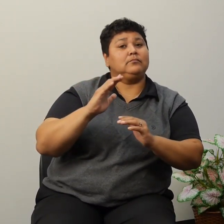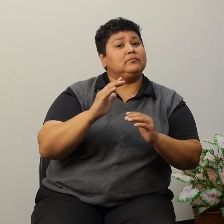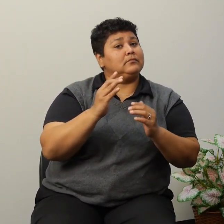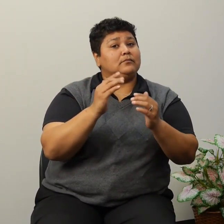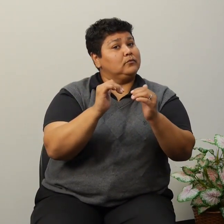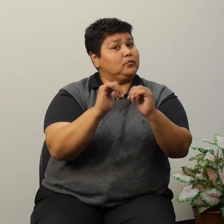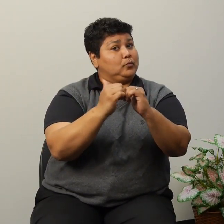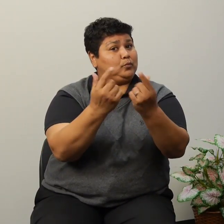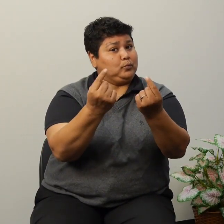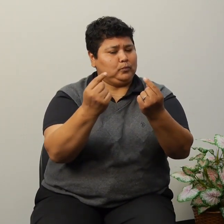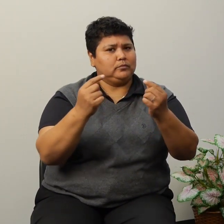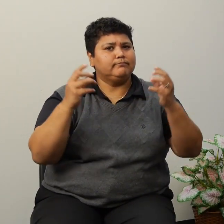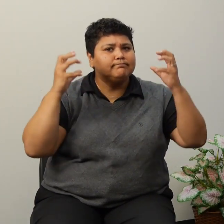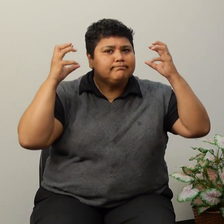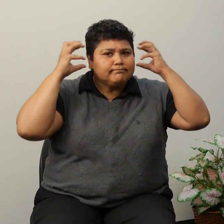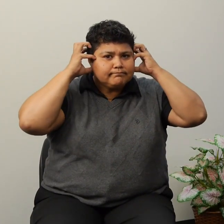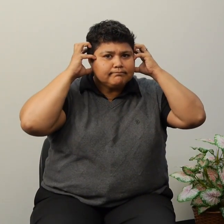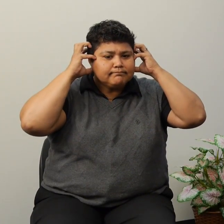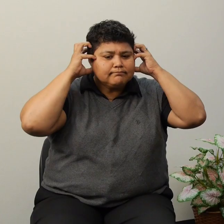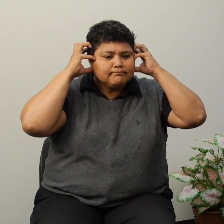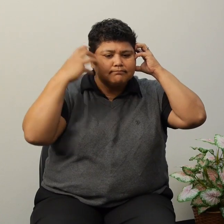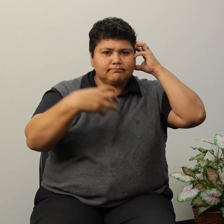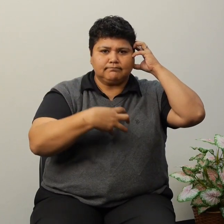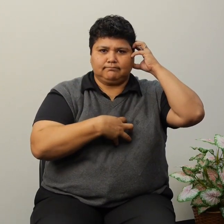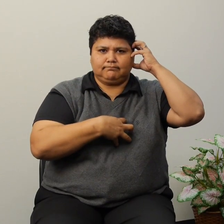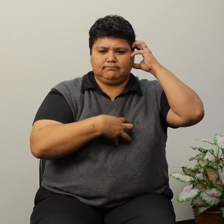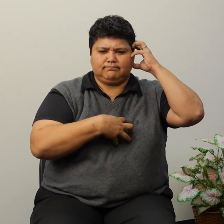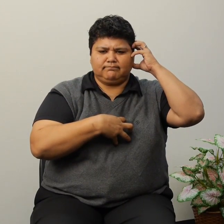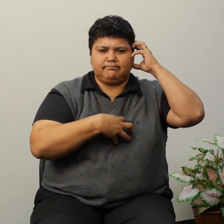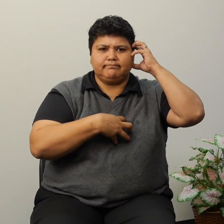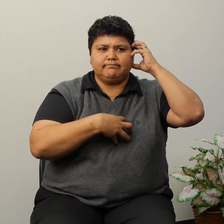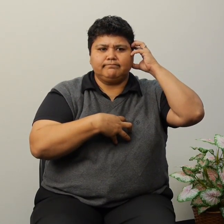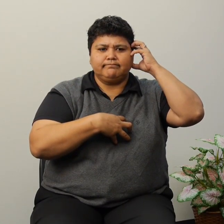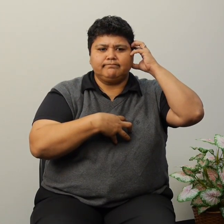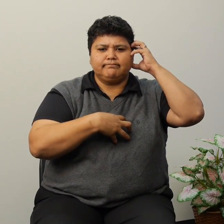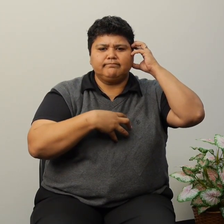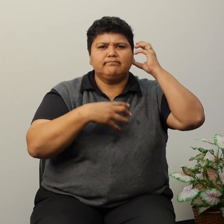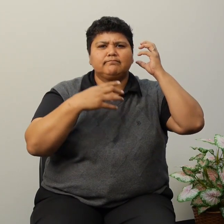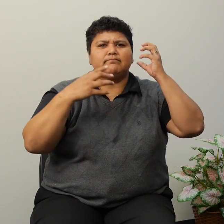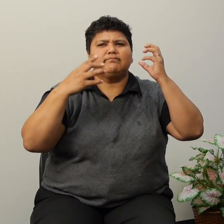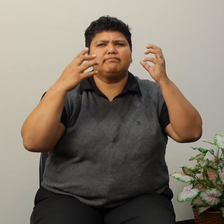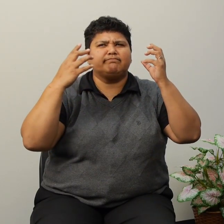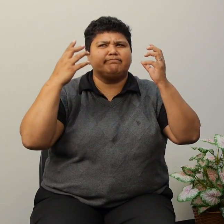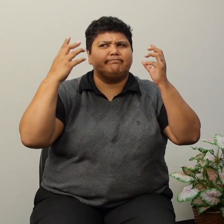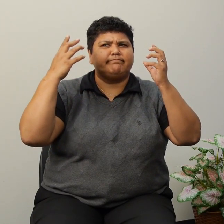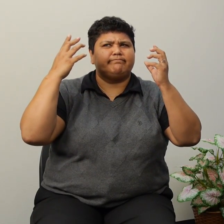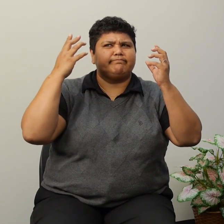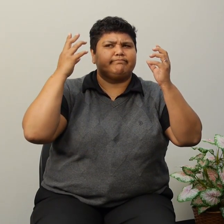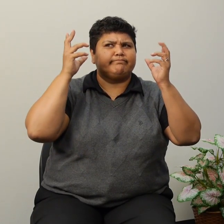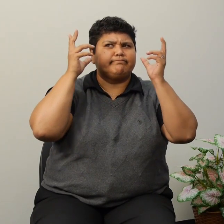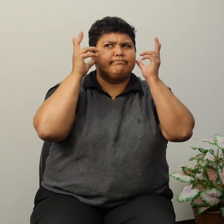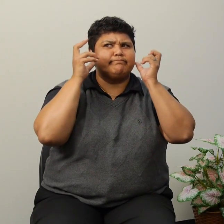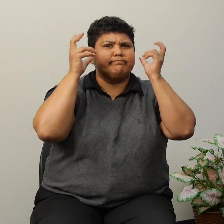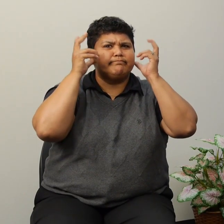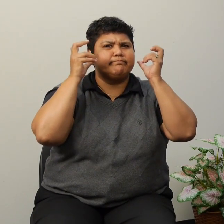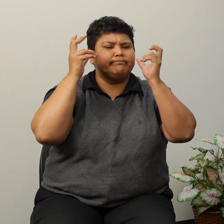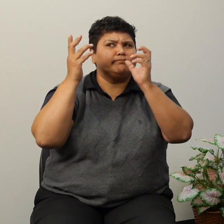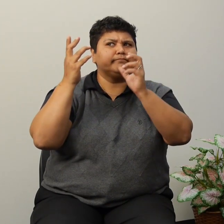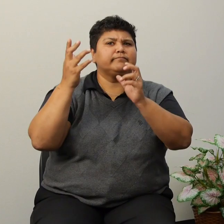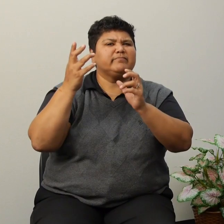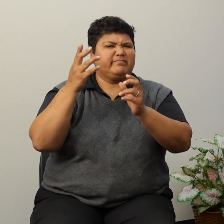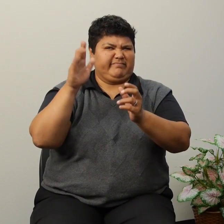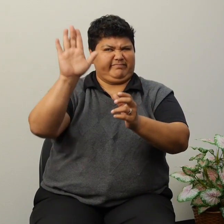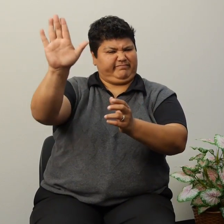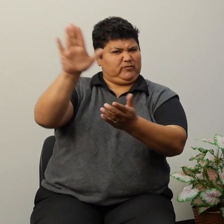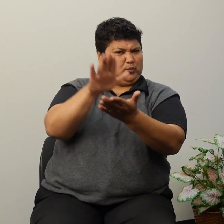unos aparatos que solamente eran que le hacían preguntas o así era el estudio en las